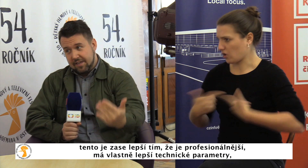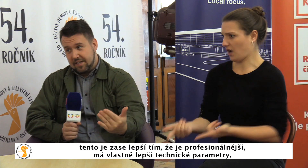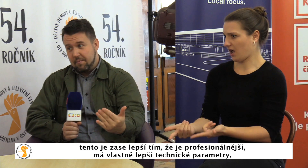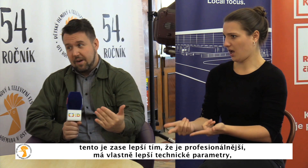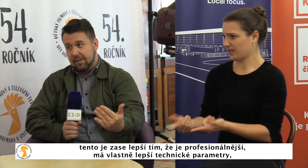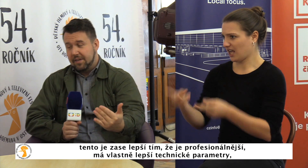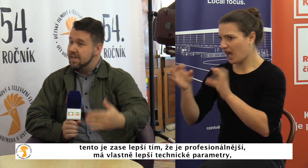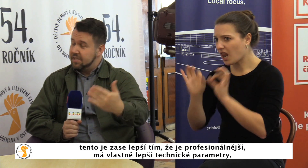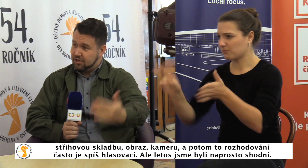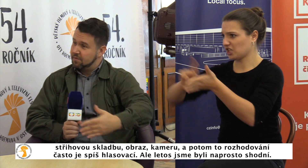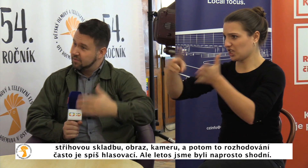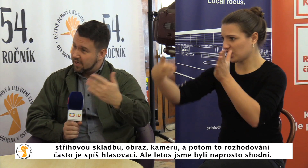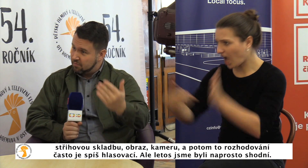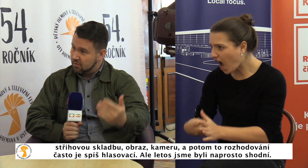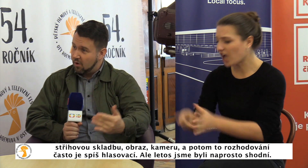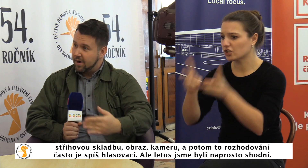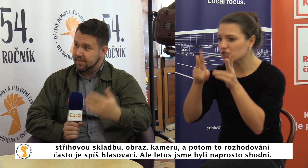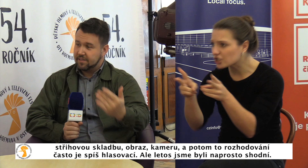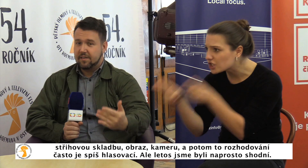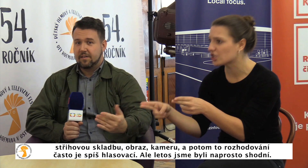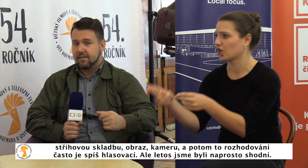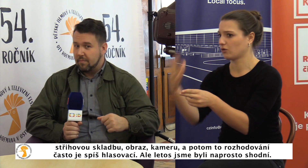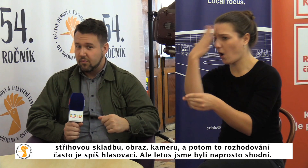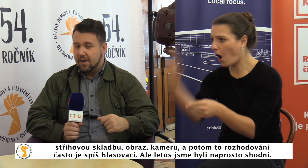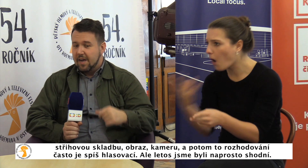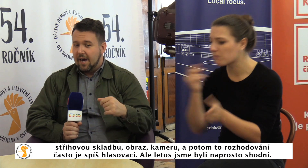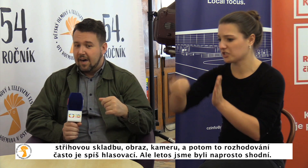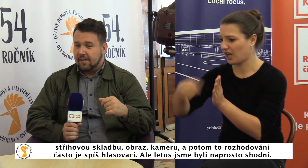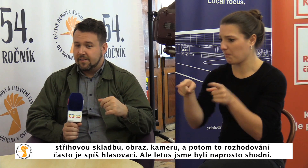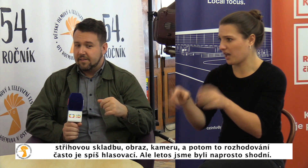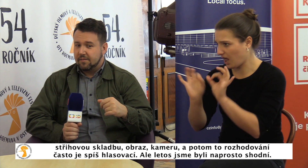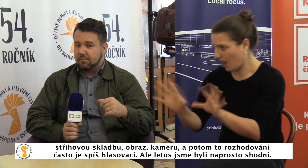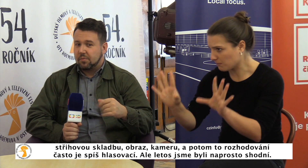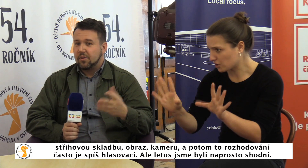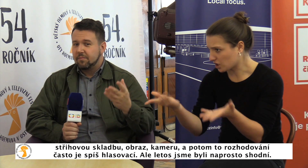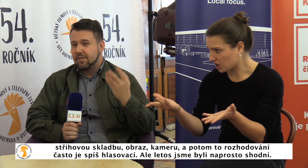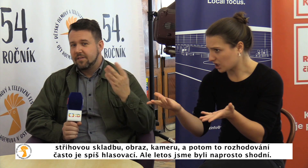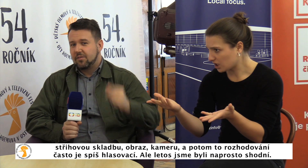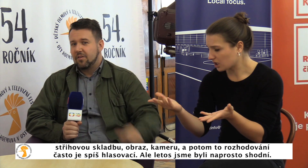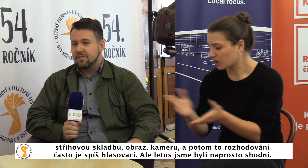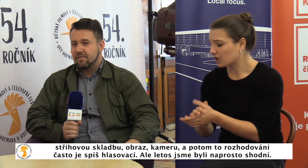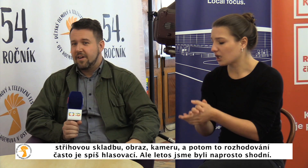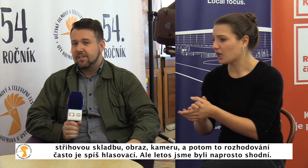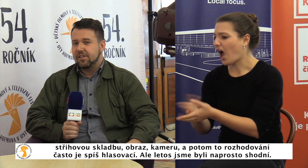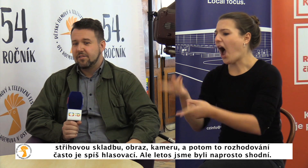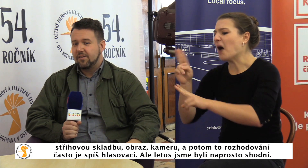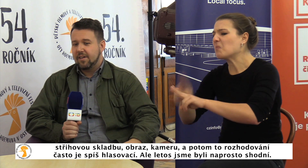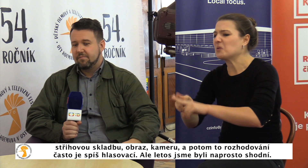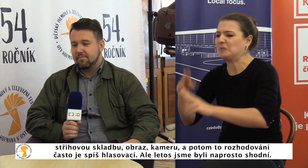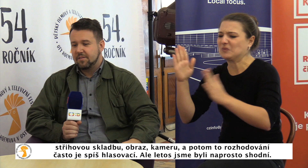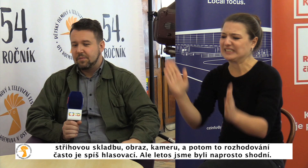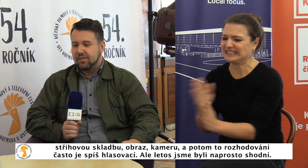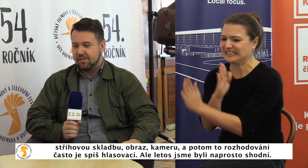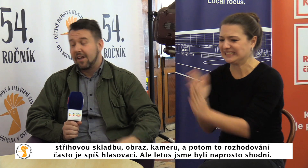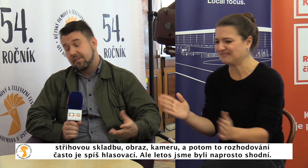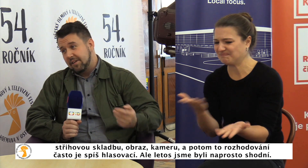lepší technické parametry, střihovou skladbu, obraz, kameru. A potom to o rozhodování často je